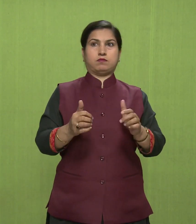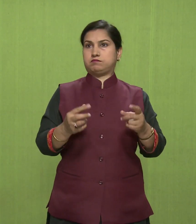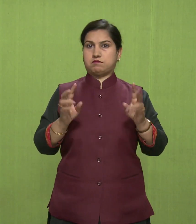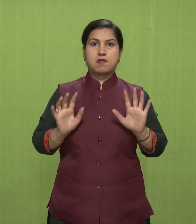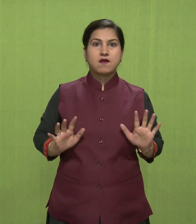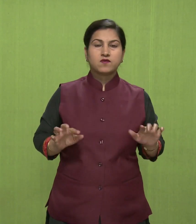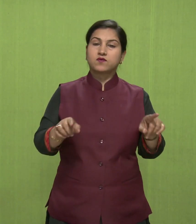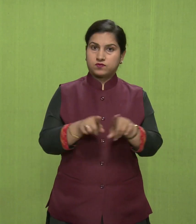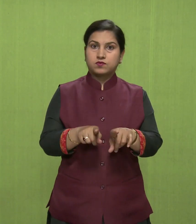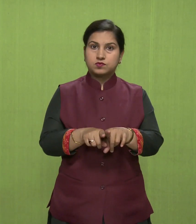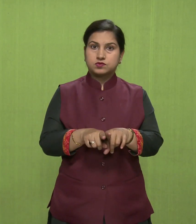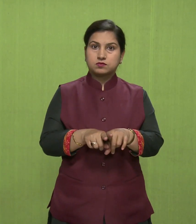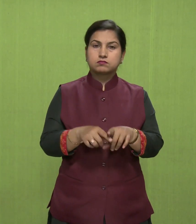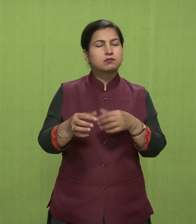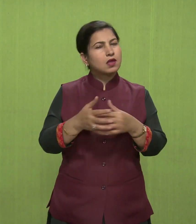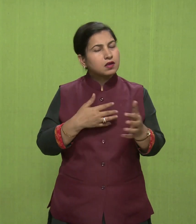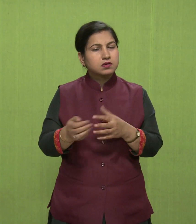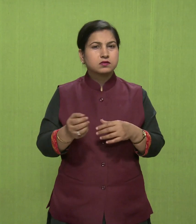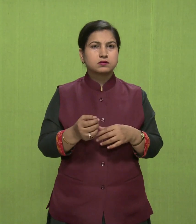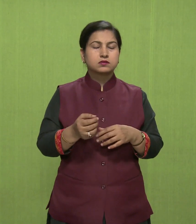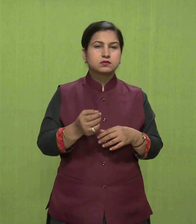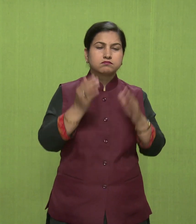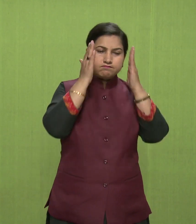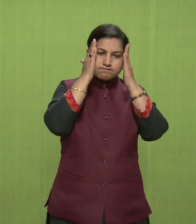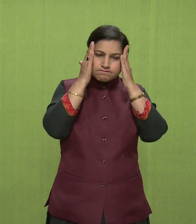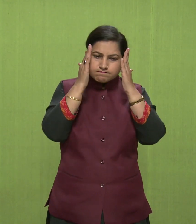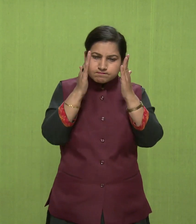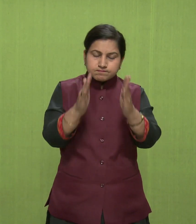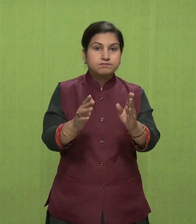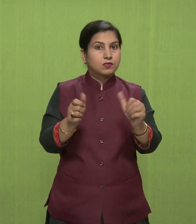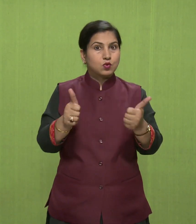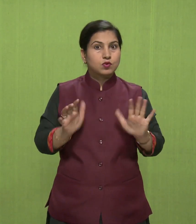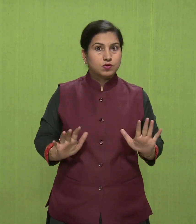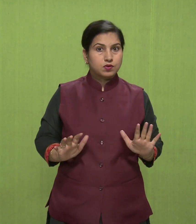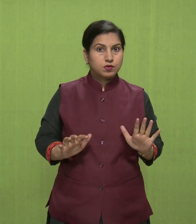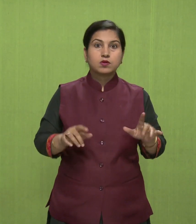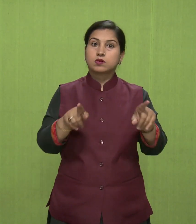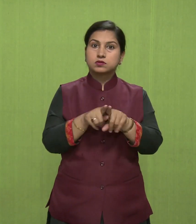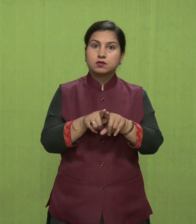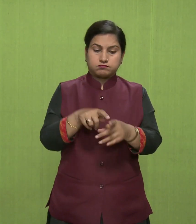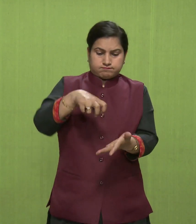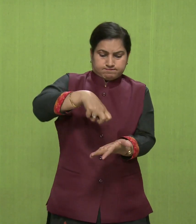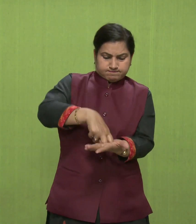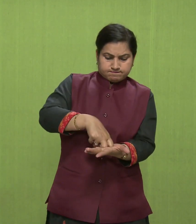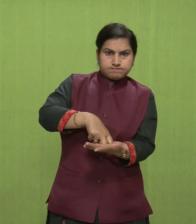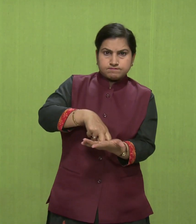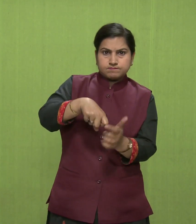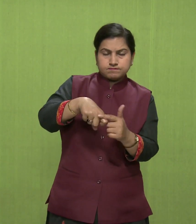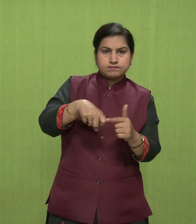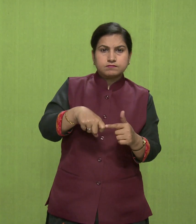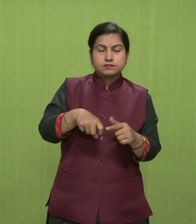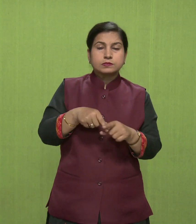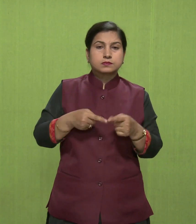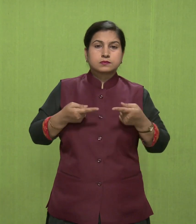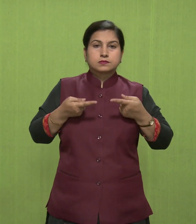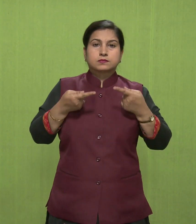आप किसी भी चीज में अच्छे से ध्यान लगा सक सकते हैं और वच्छ आसन से सांसों को बेहतर